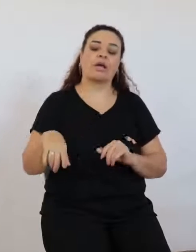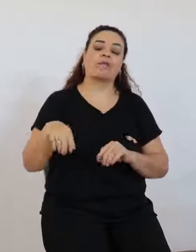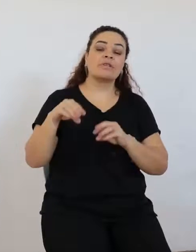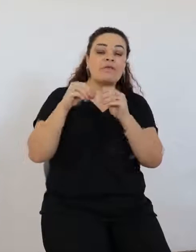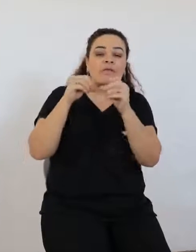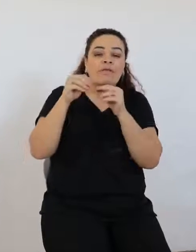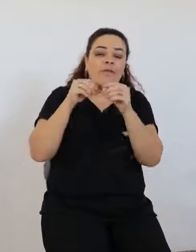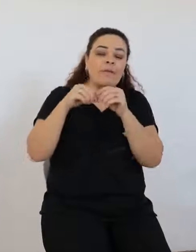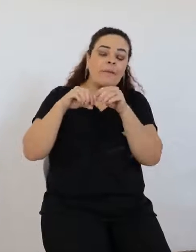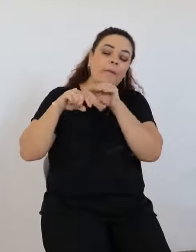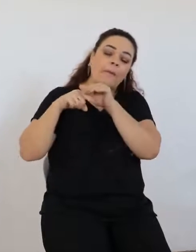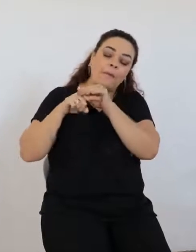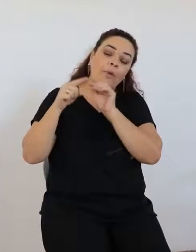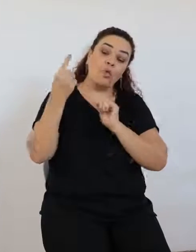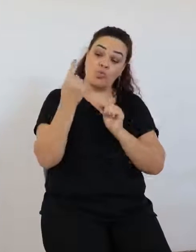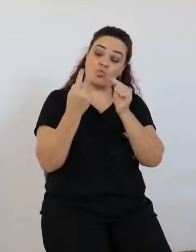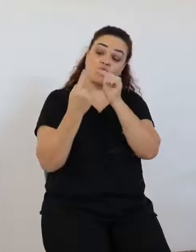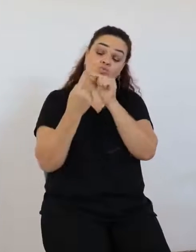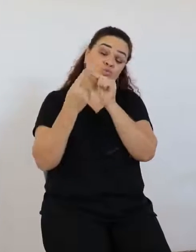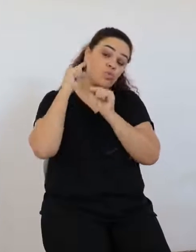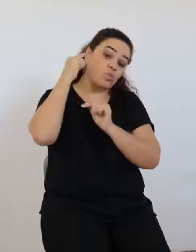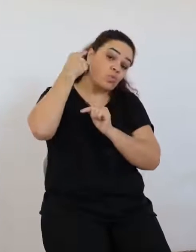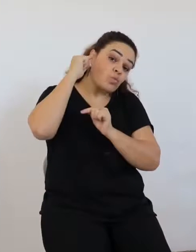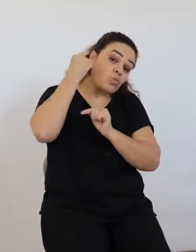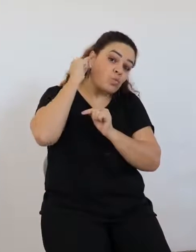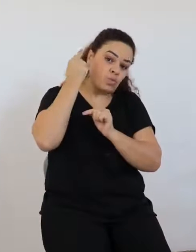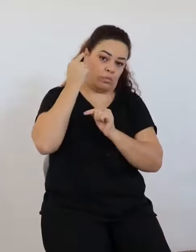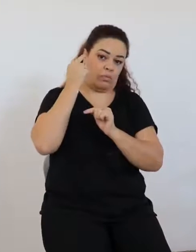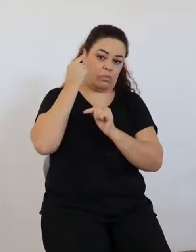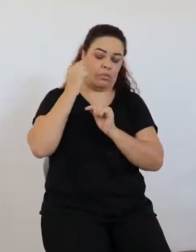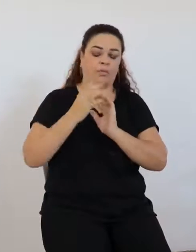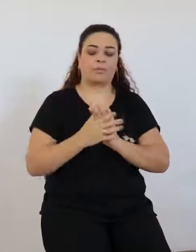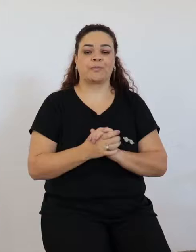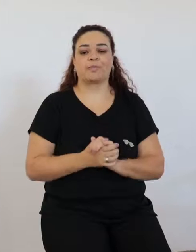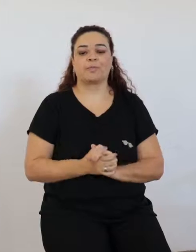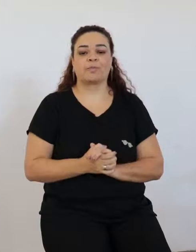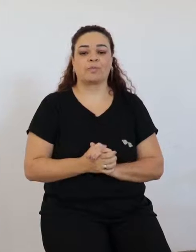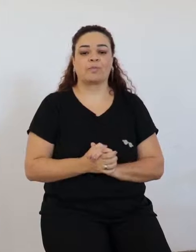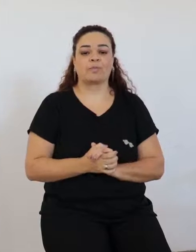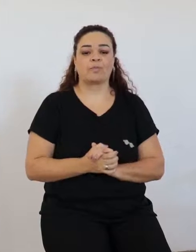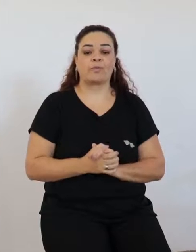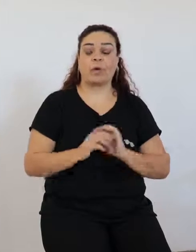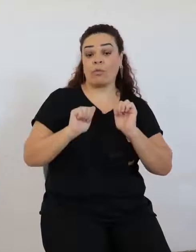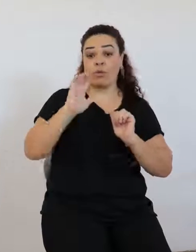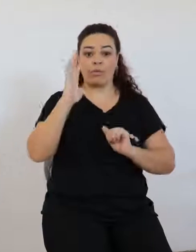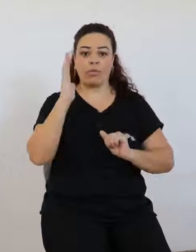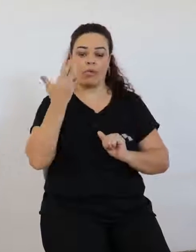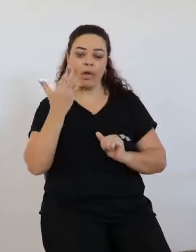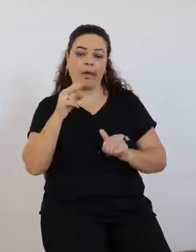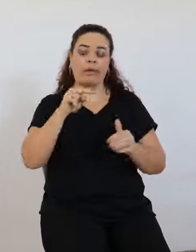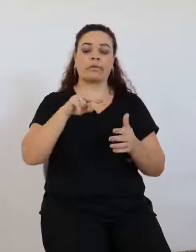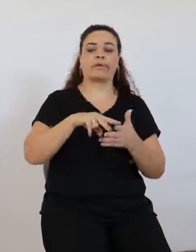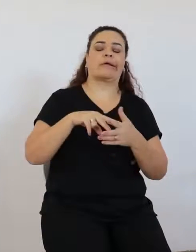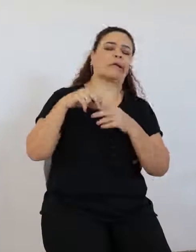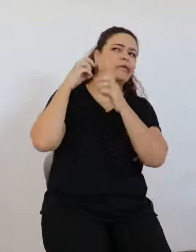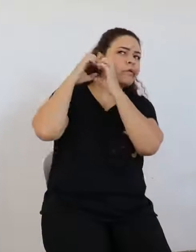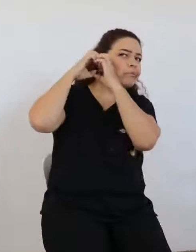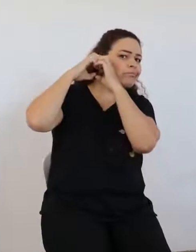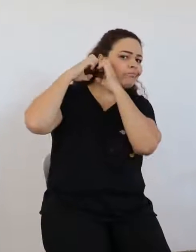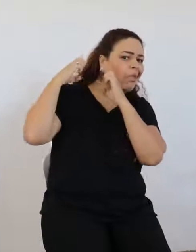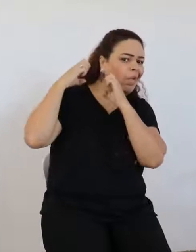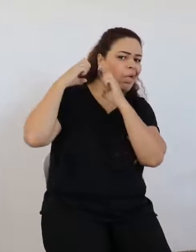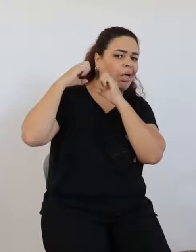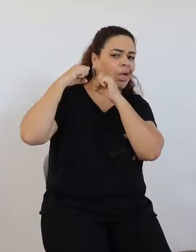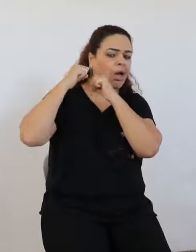Porque o cotonete é só para limpar a parte externa da orelha. Então, pode, às vezes, acontecer algum acidente, romper a membrana